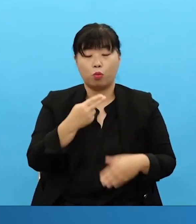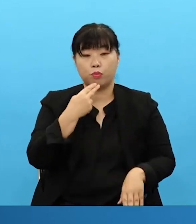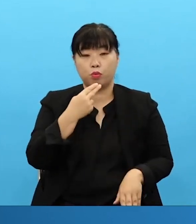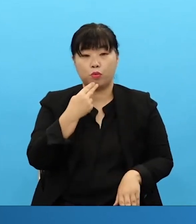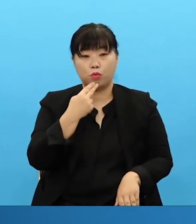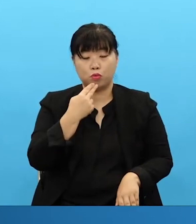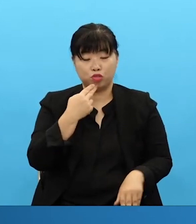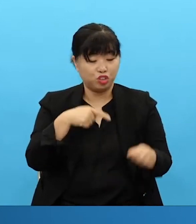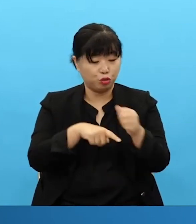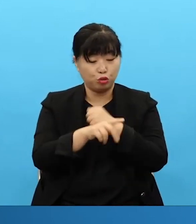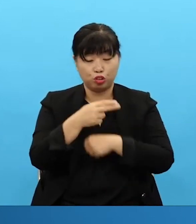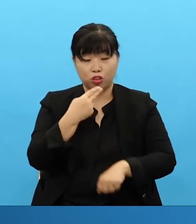and no reasons.